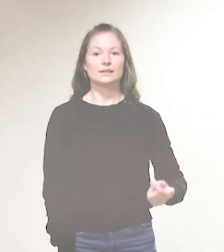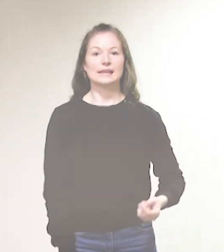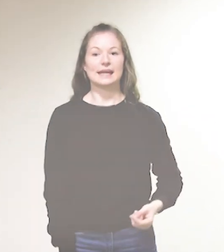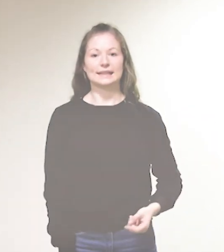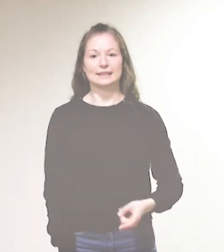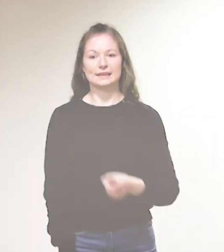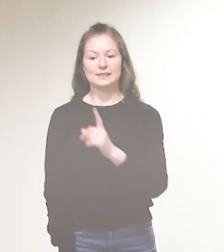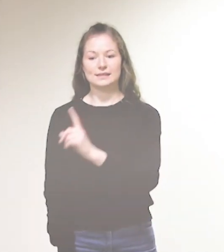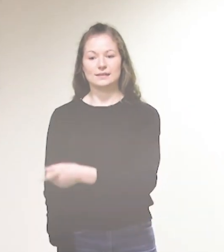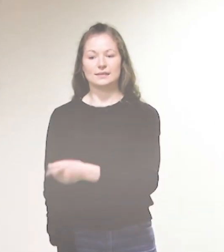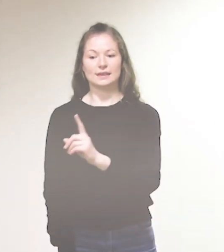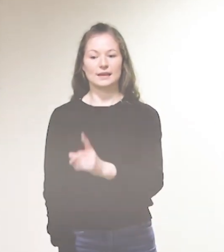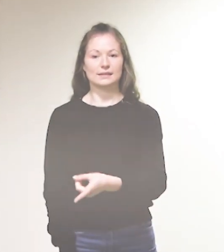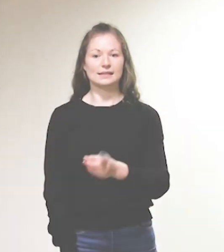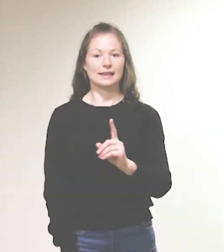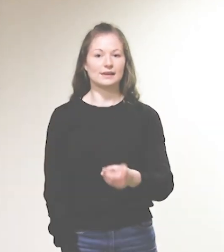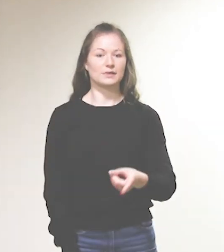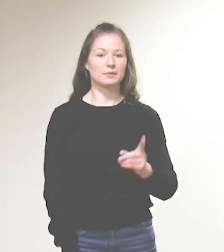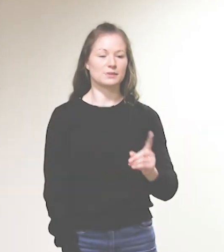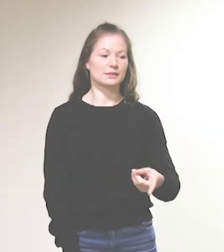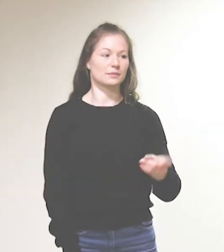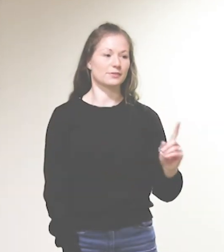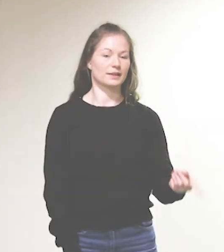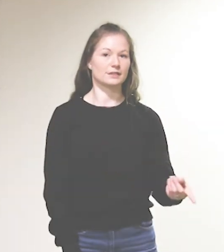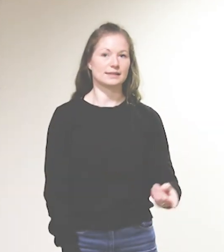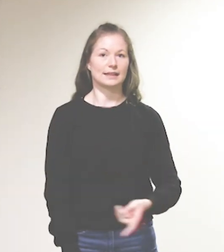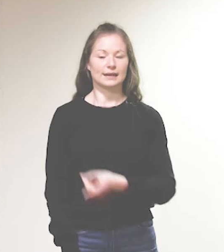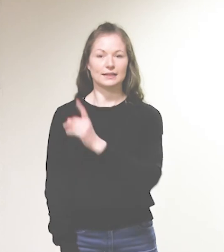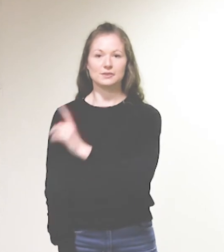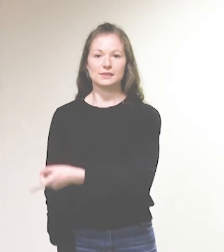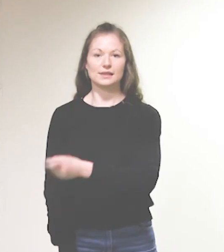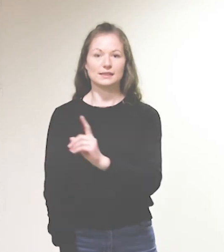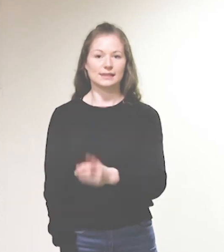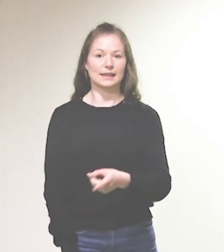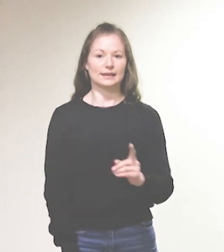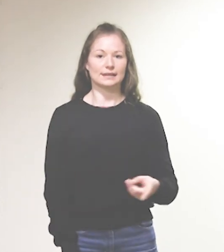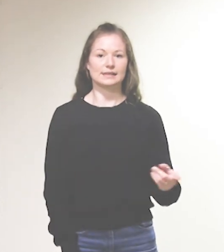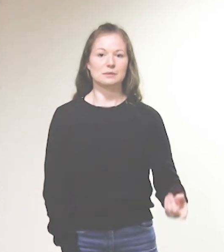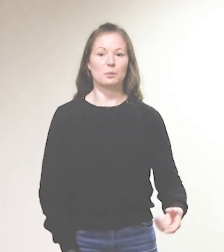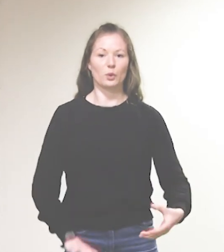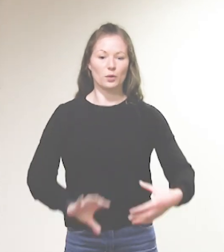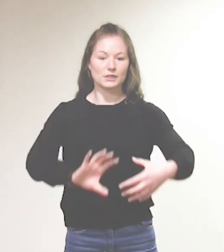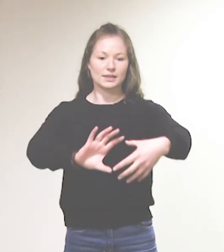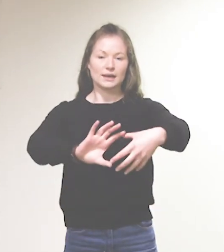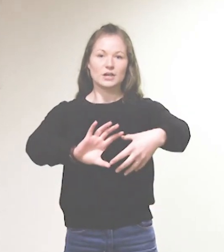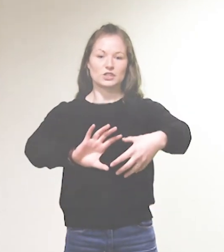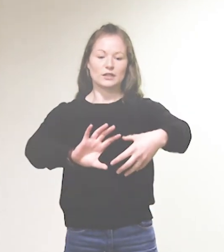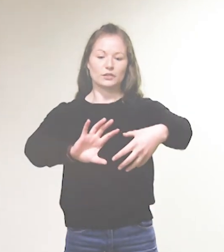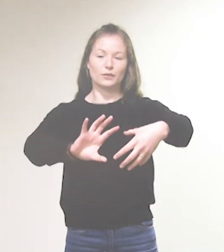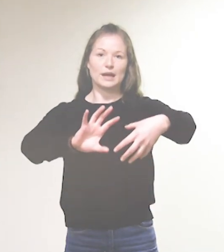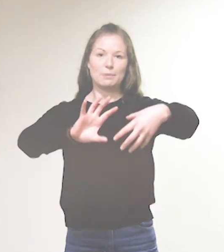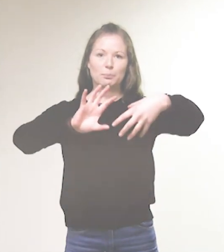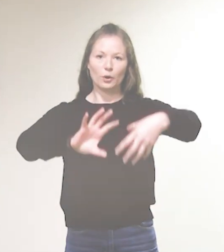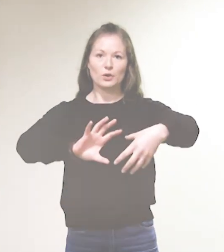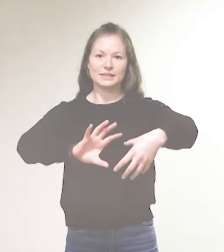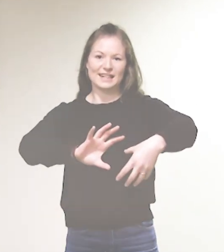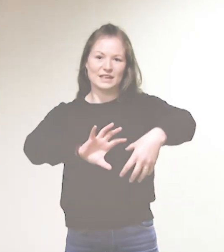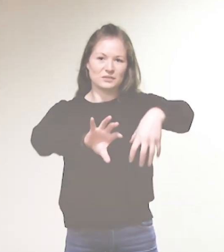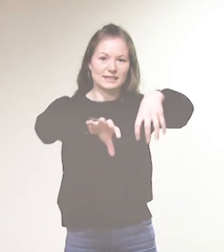Unser tägliches. Da zählen wir mit unserem Finger die Tage. Unser tägliches Brot. Stellt euch vor, ihr habt ein Brot in der Hand und ihr